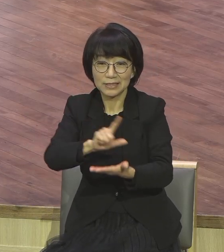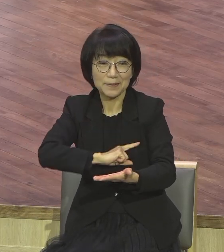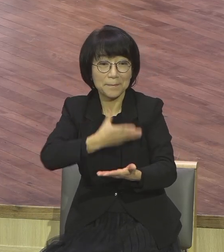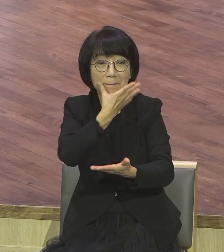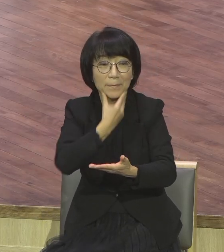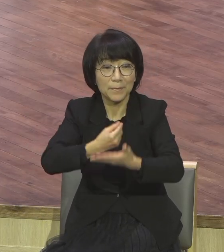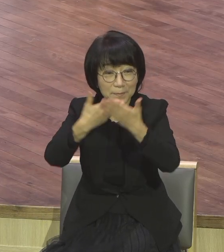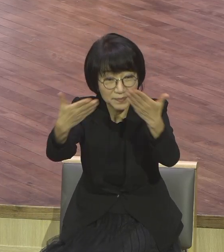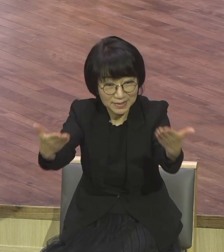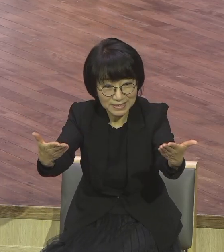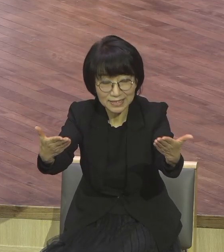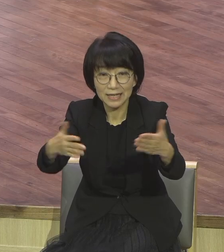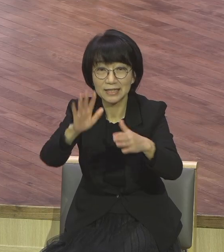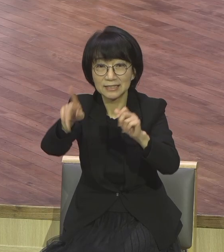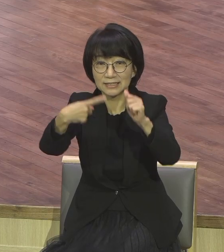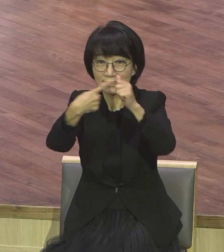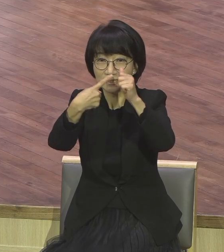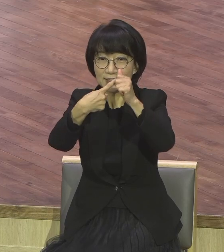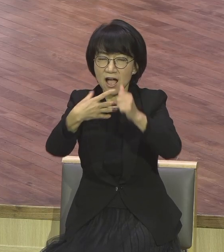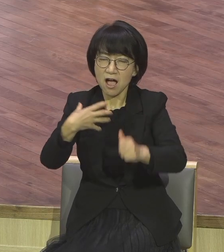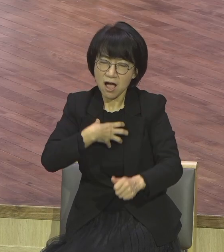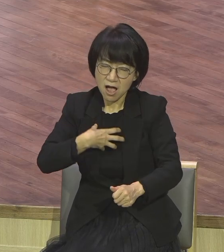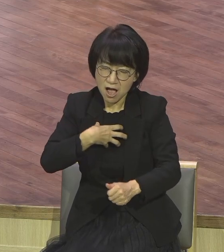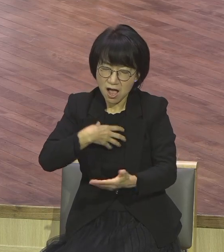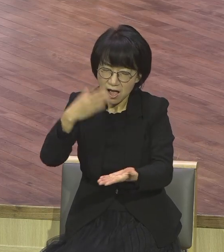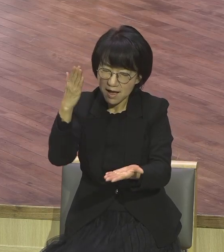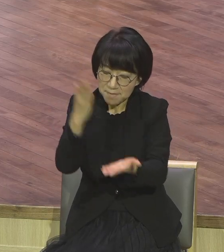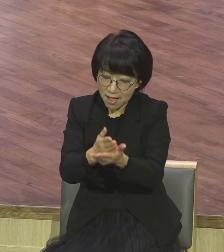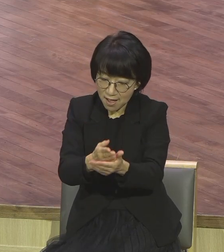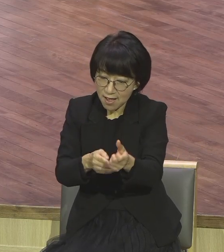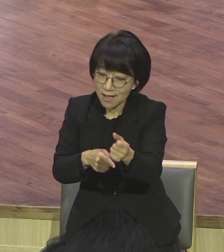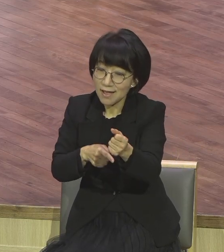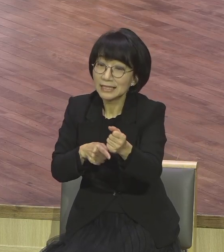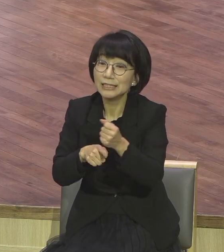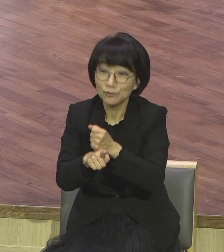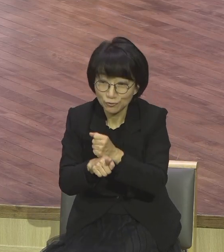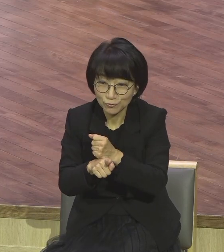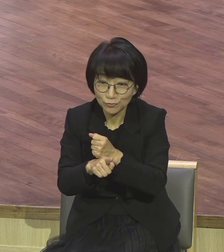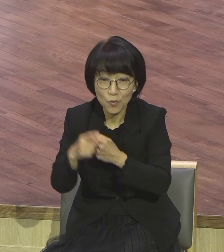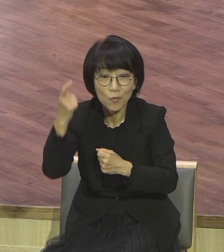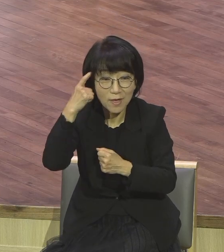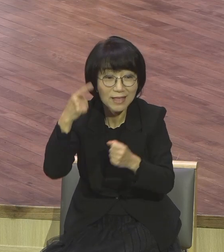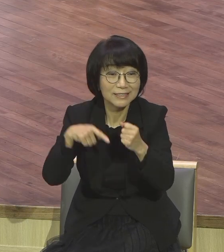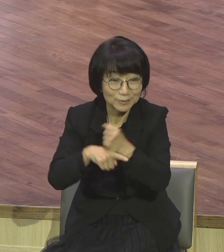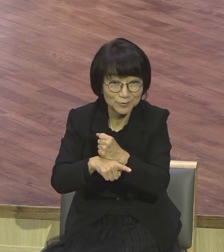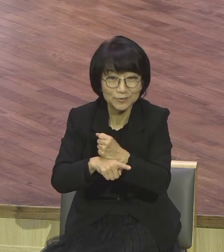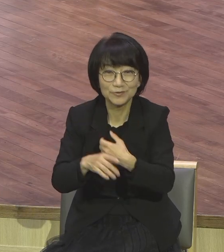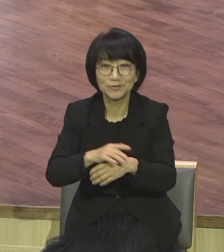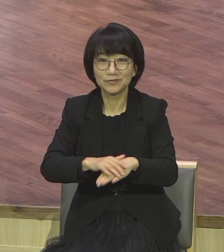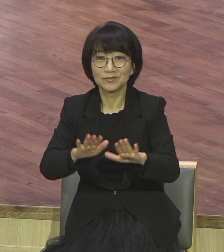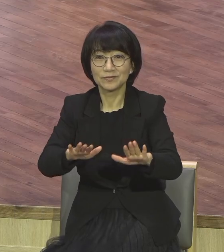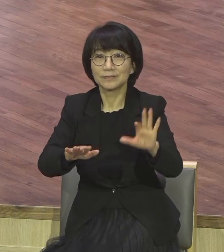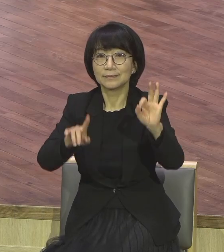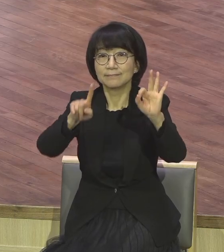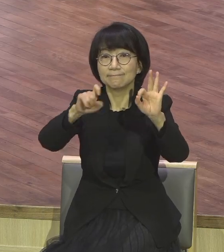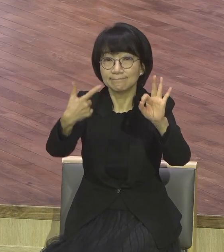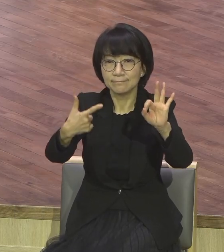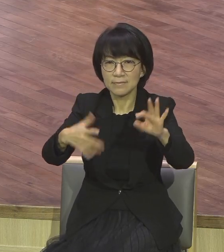그럼 첫째로 염려하지 말아야 할 이유입니다. 16절입니다. 보라 내가